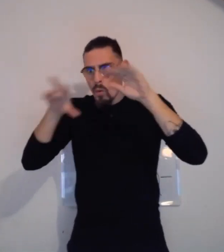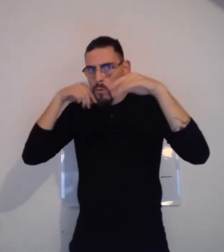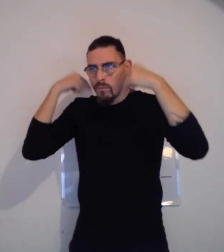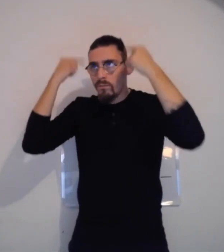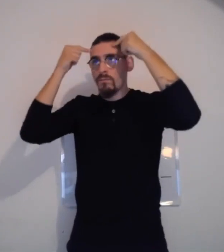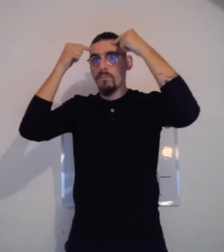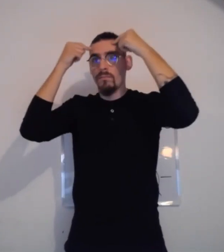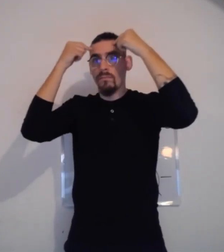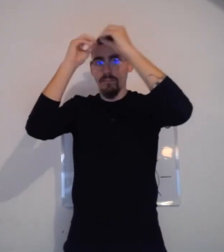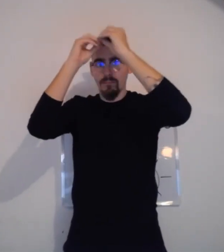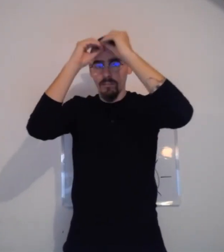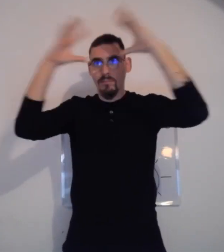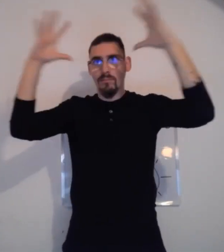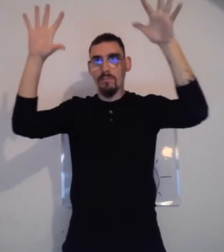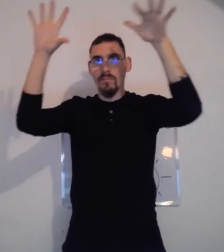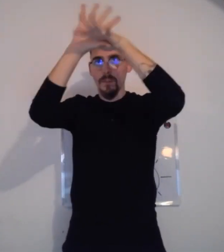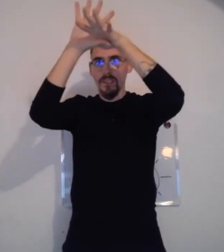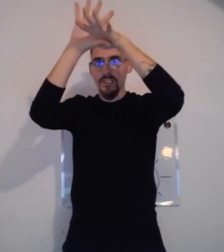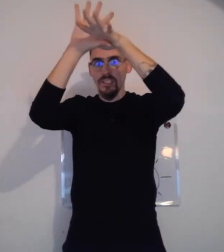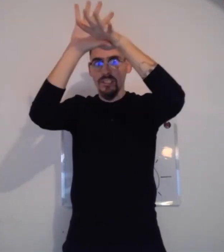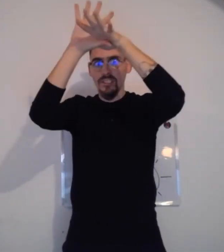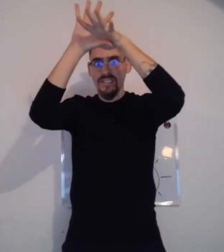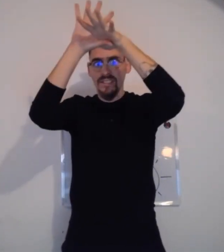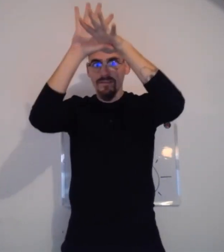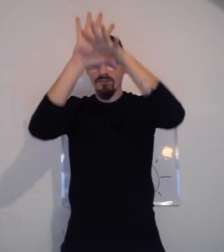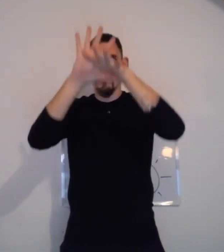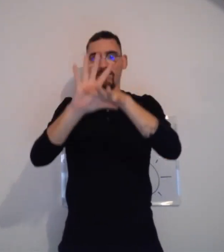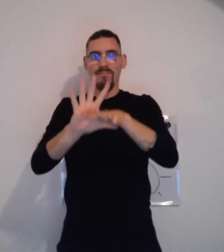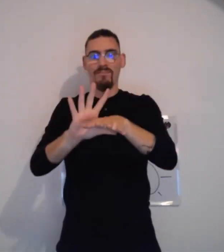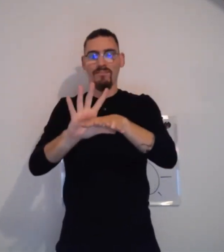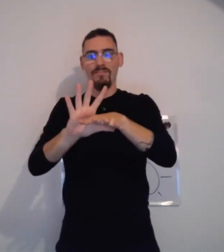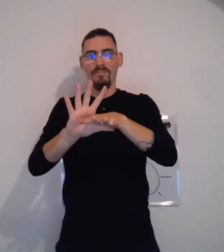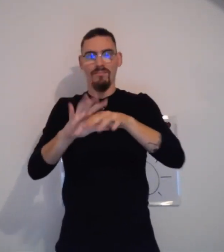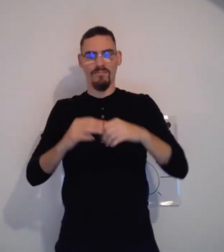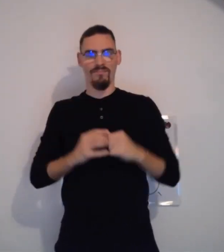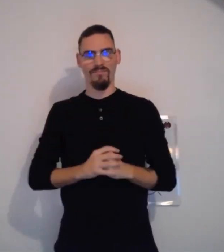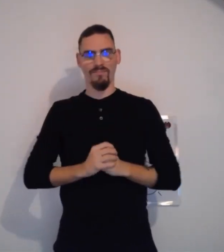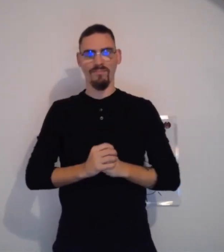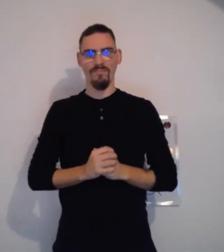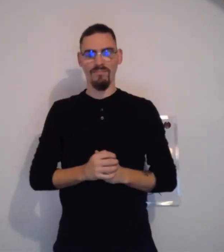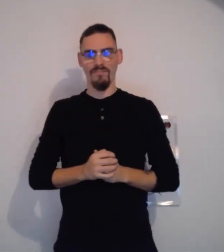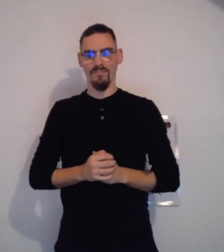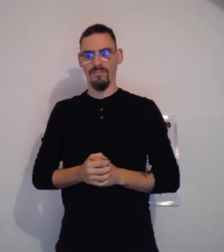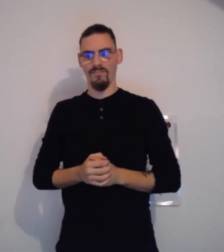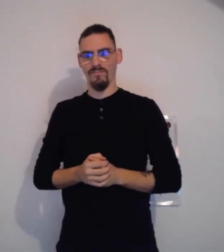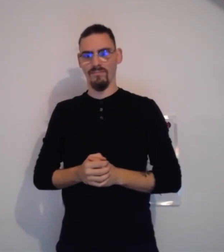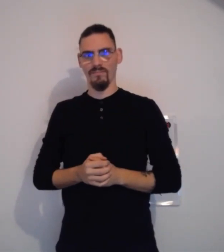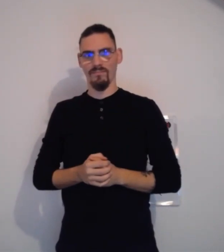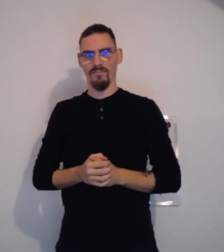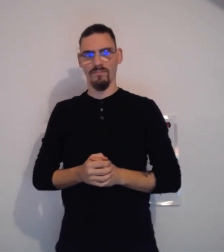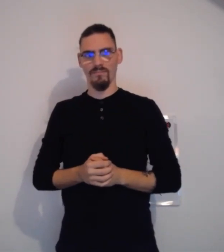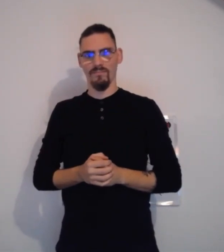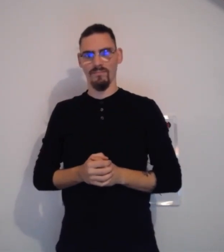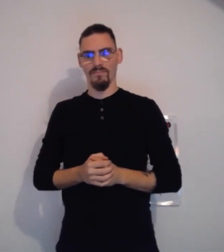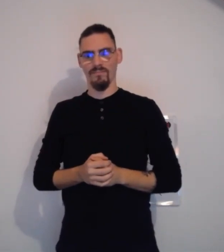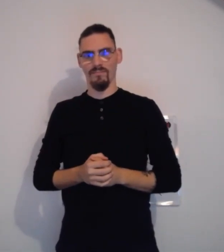visuels, nous apprenons tellement par la vue, que finalement, dans notre imaginaire, on pense vraiment en images.